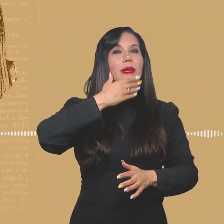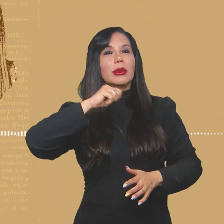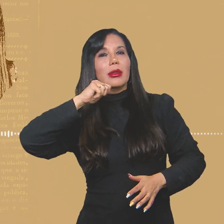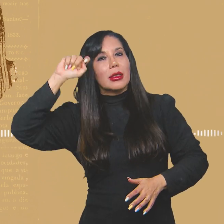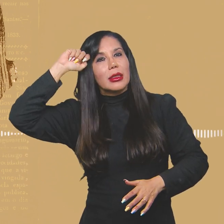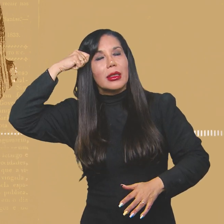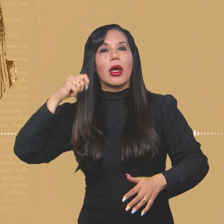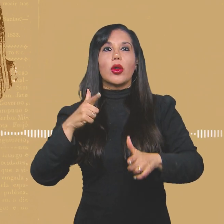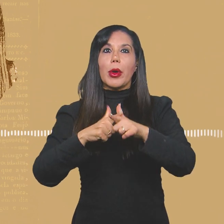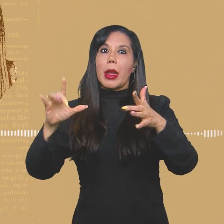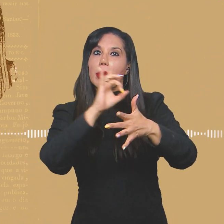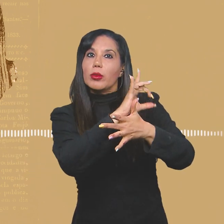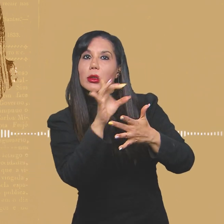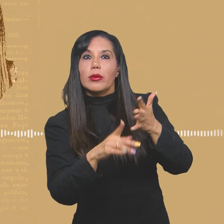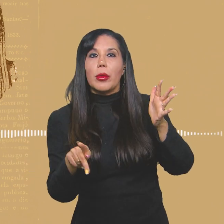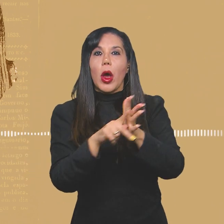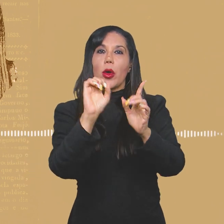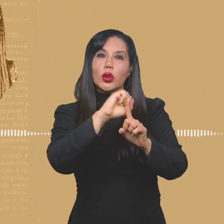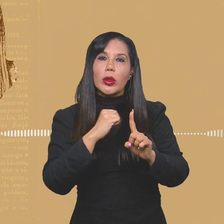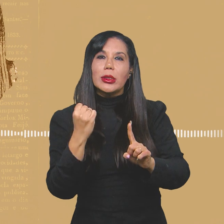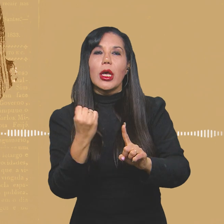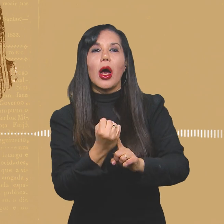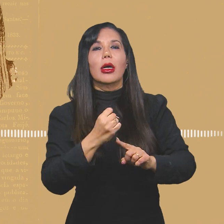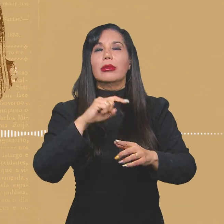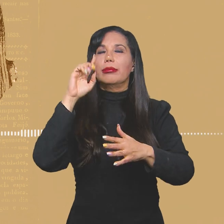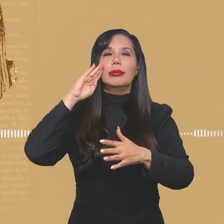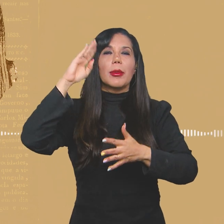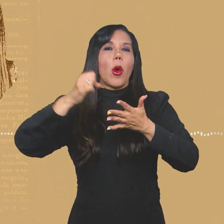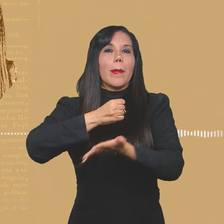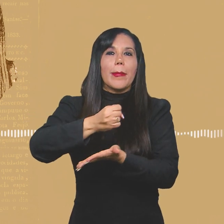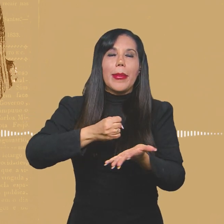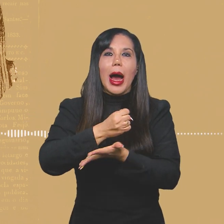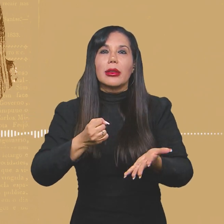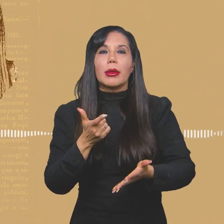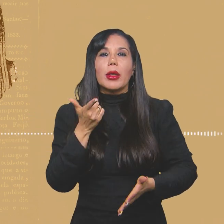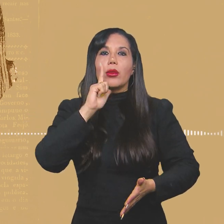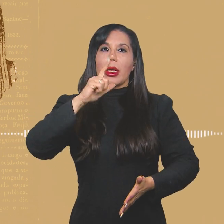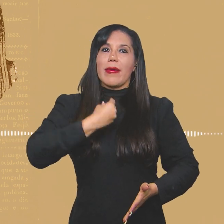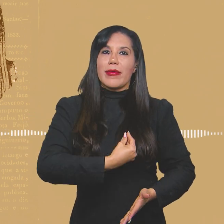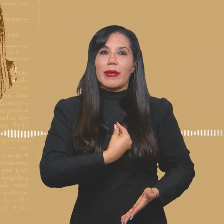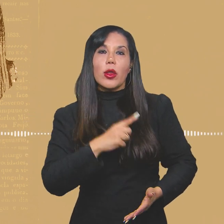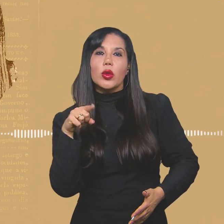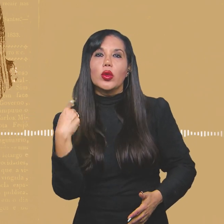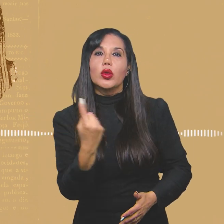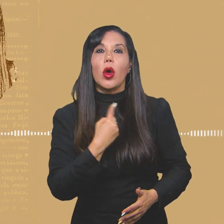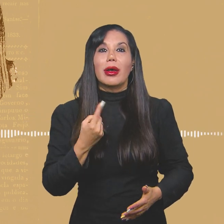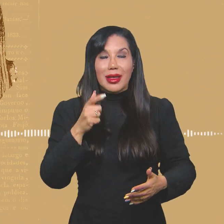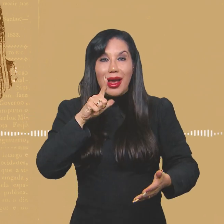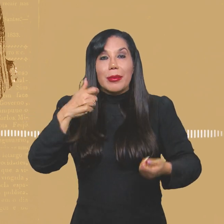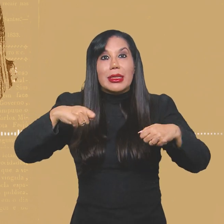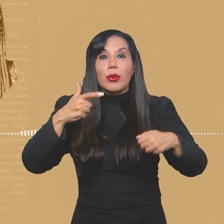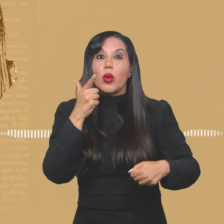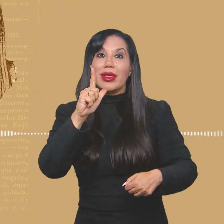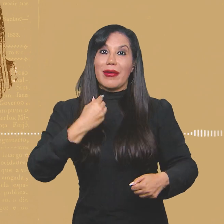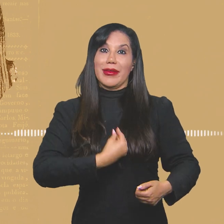específicos, sociais, questões básicas de sobrevivência. Nós estamos em nível de sobrevivência